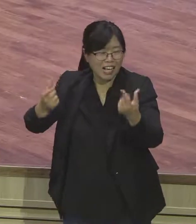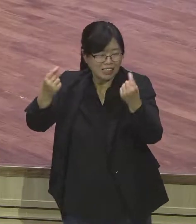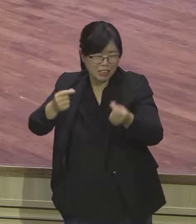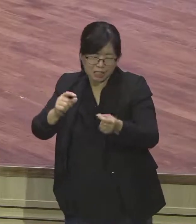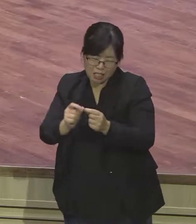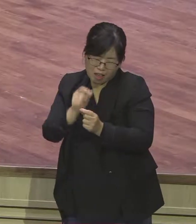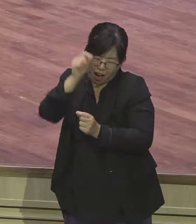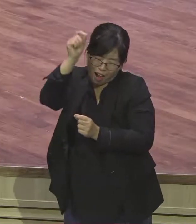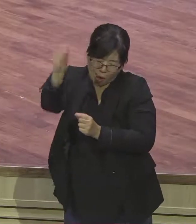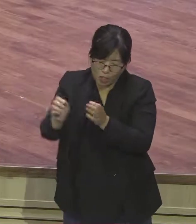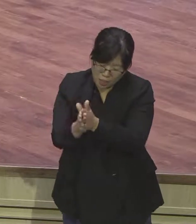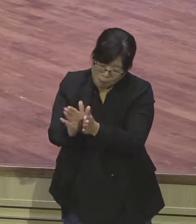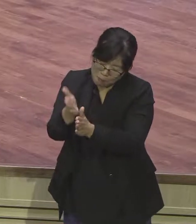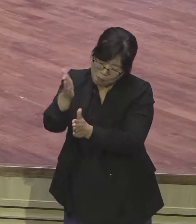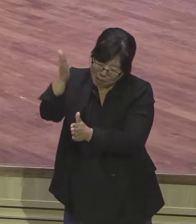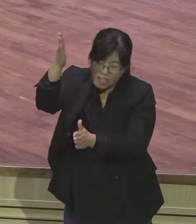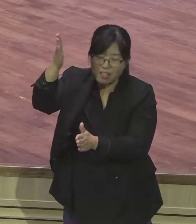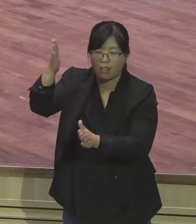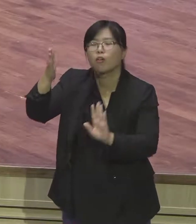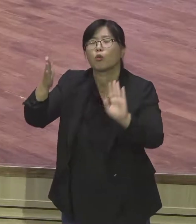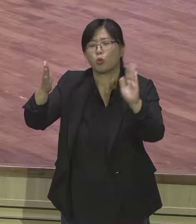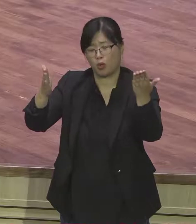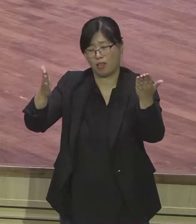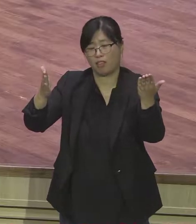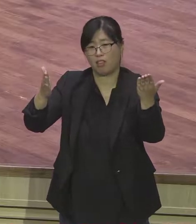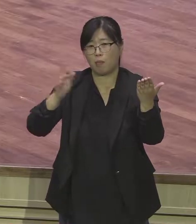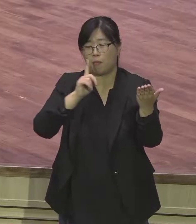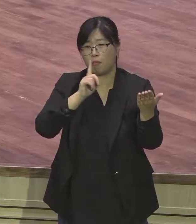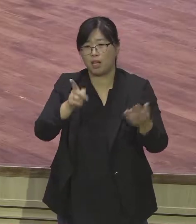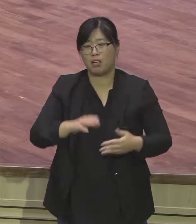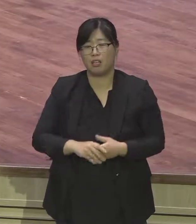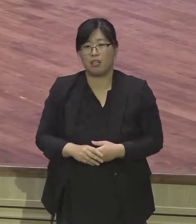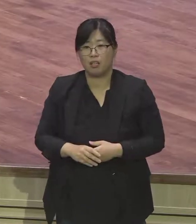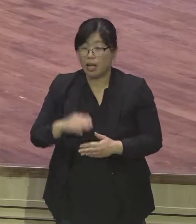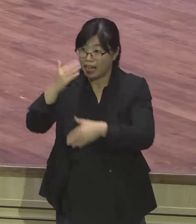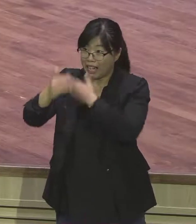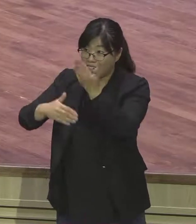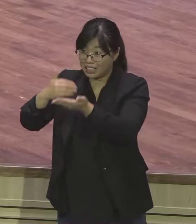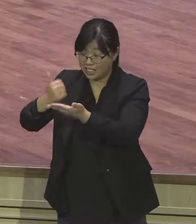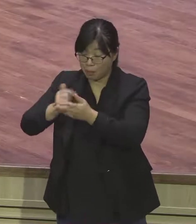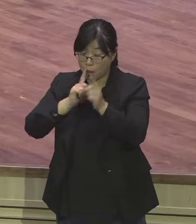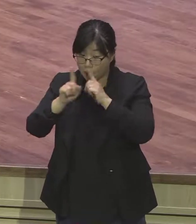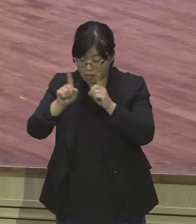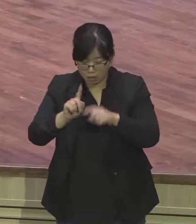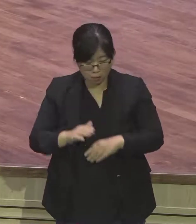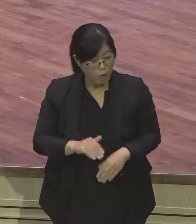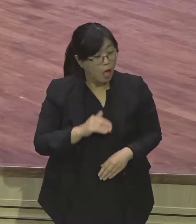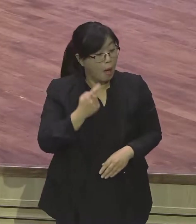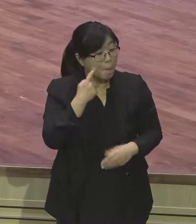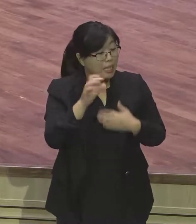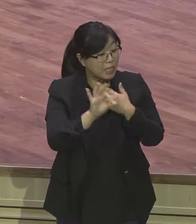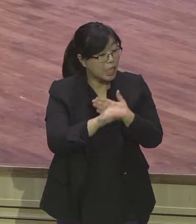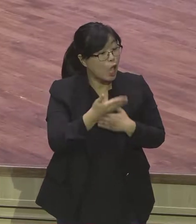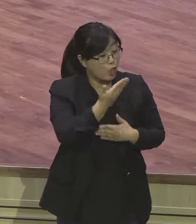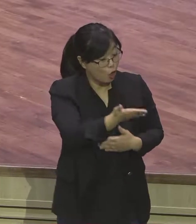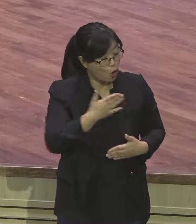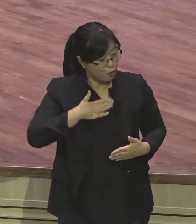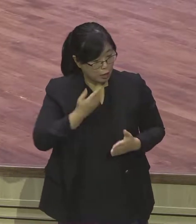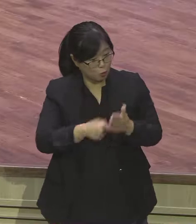영원토록 빛나게 해준다 영원토록 그런 삶으로 여러분 다네일 12장 3절 집에